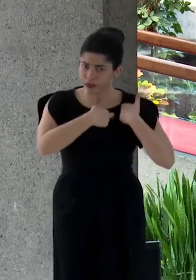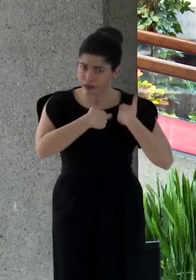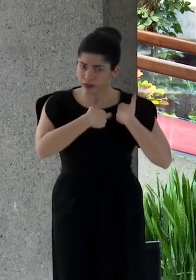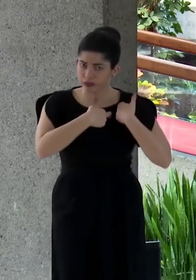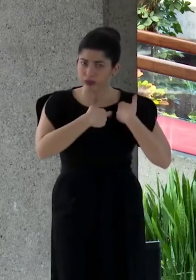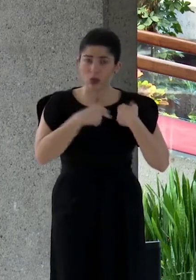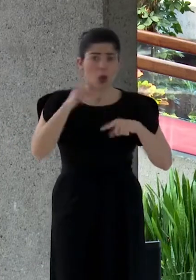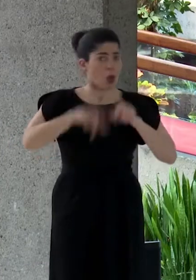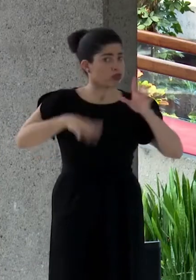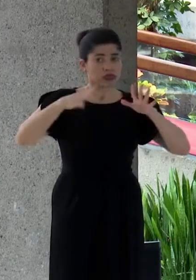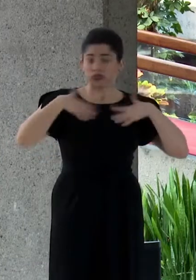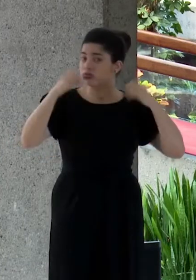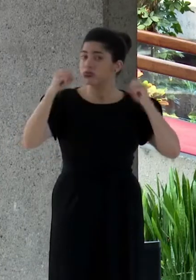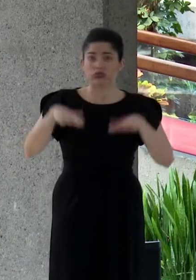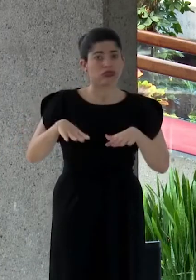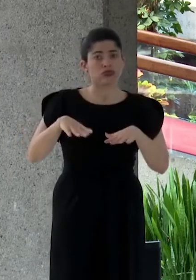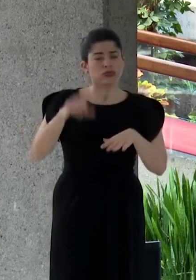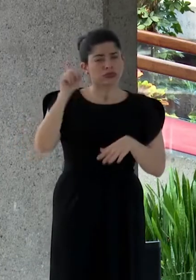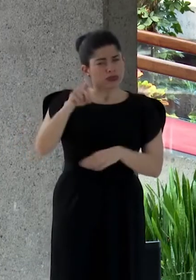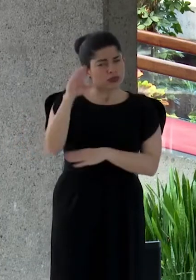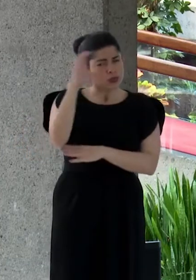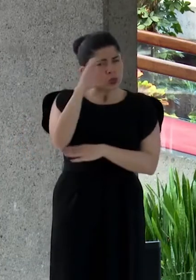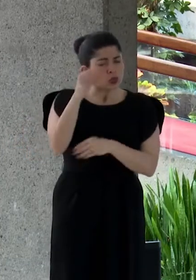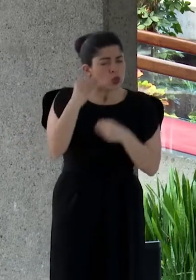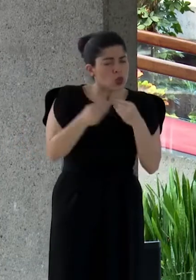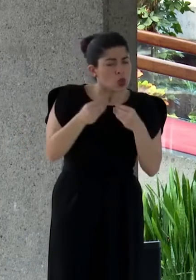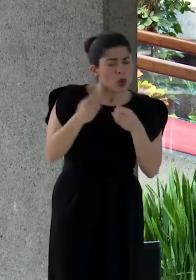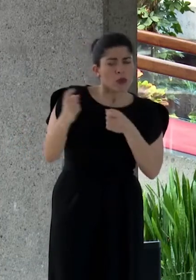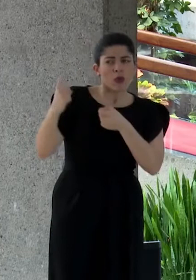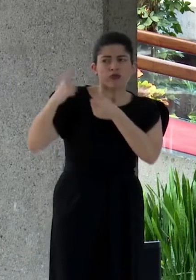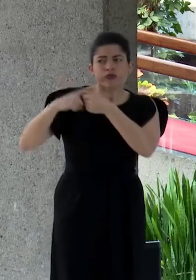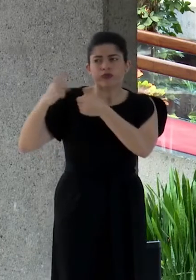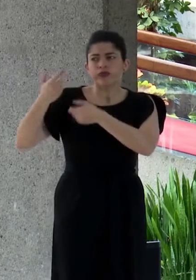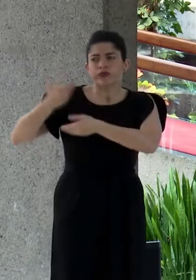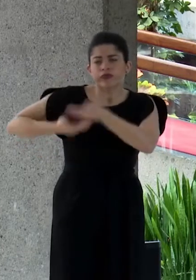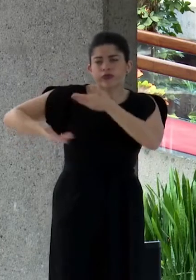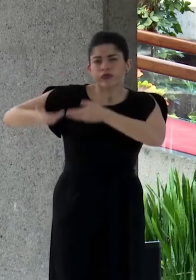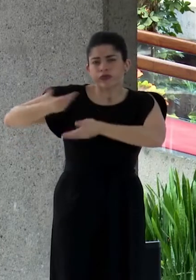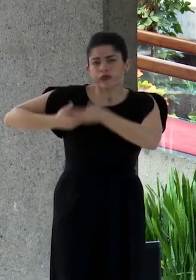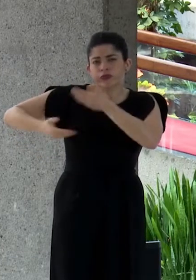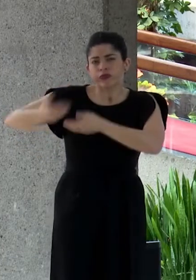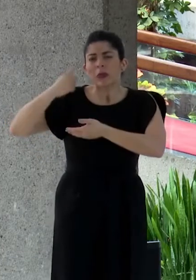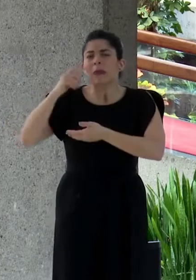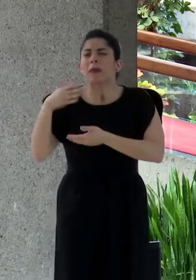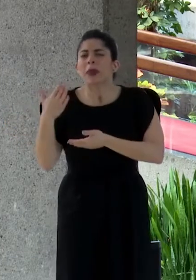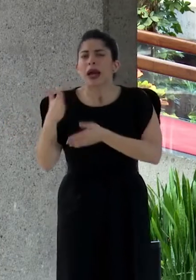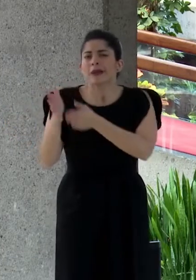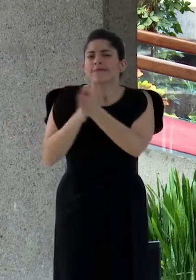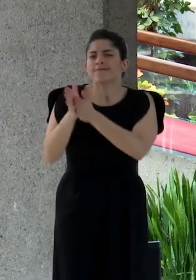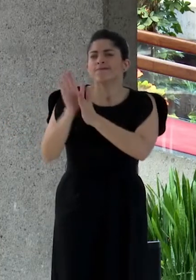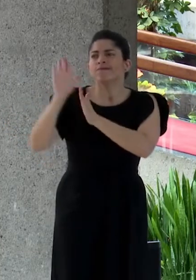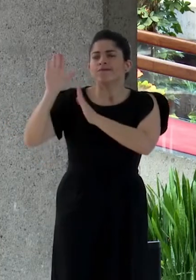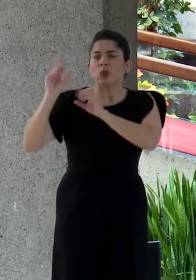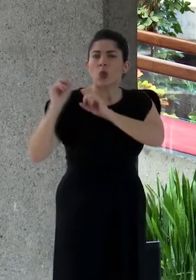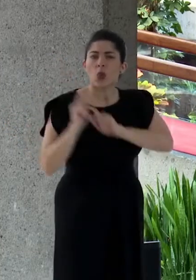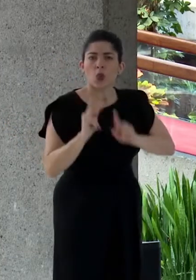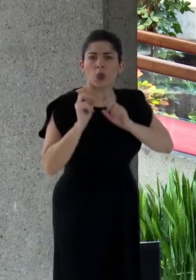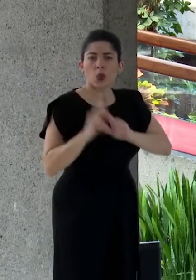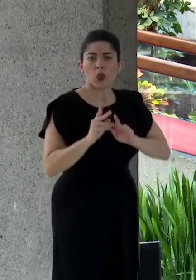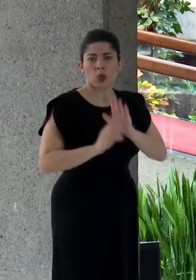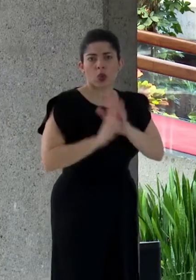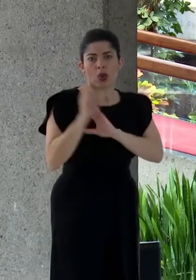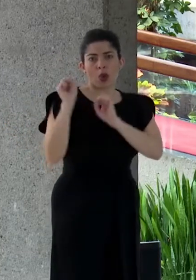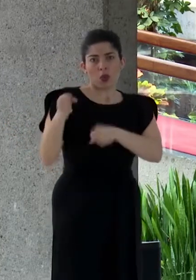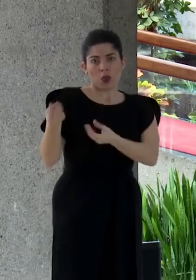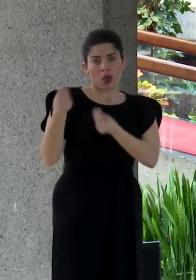y renunciable buscar las avenidas de colaboración para aprovechar al máximo las oportunidades de desarrollo que nos